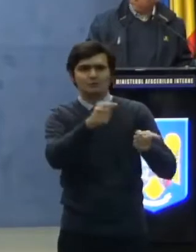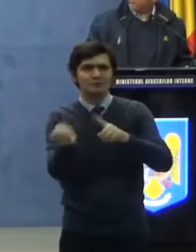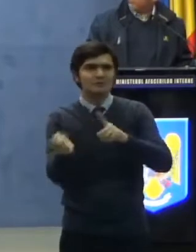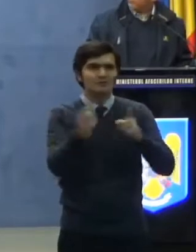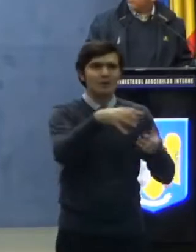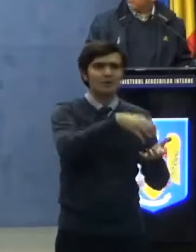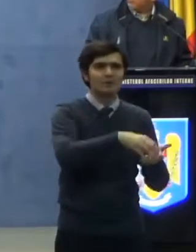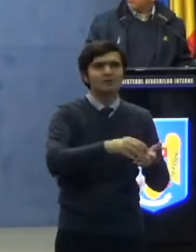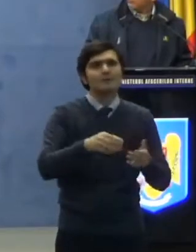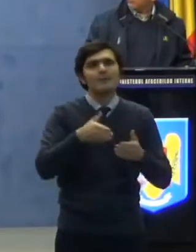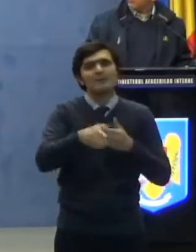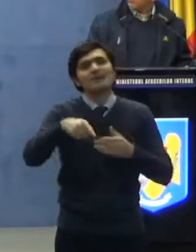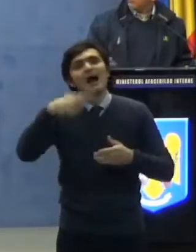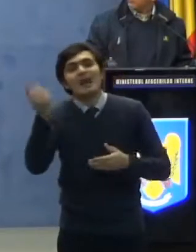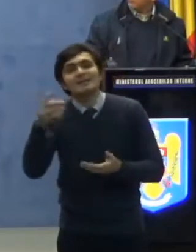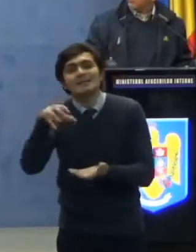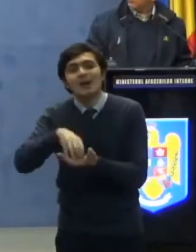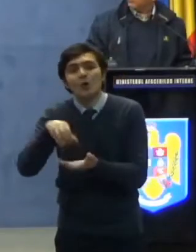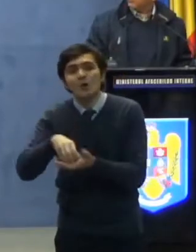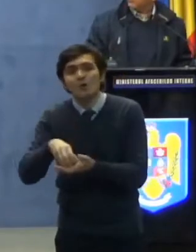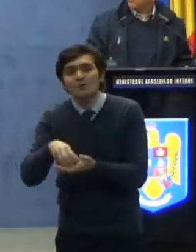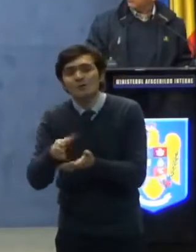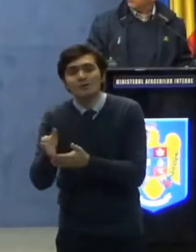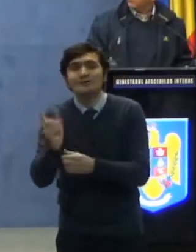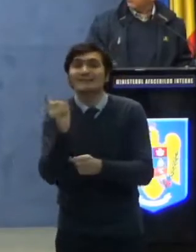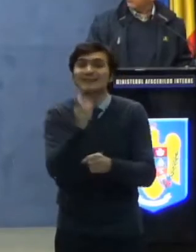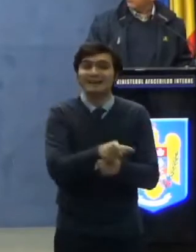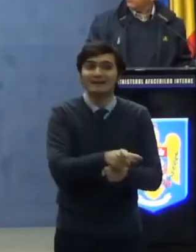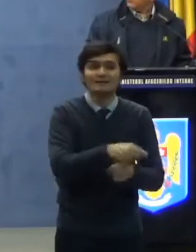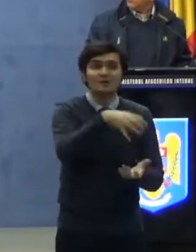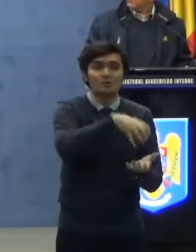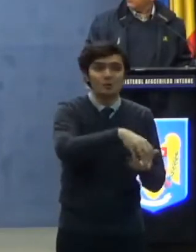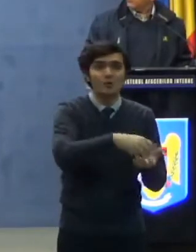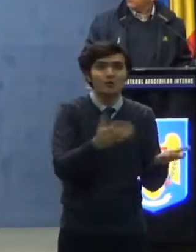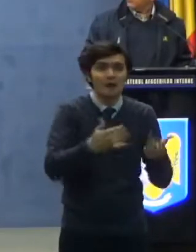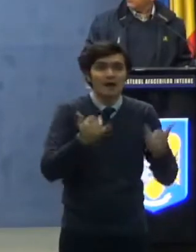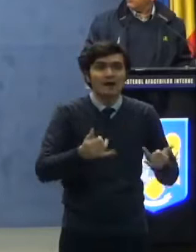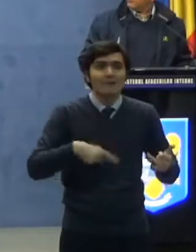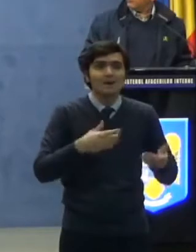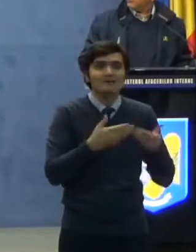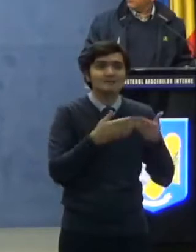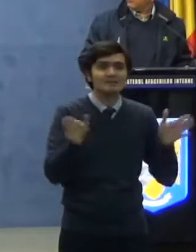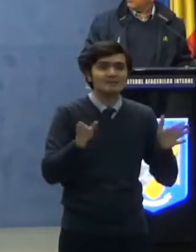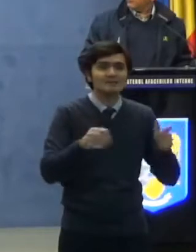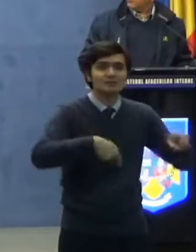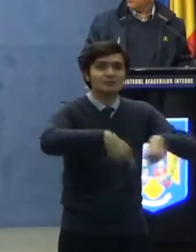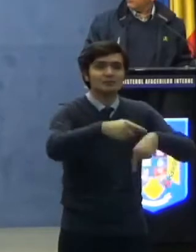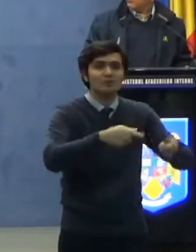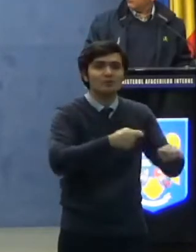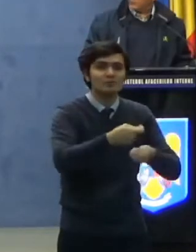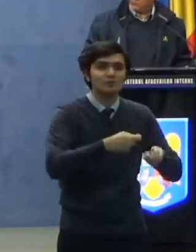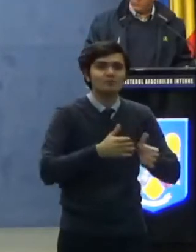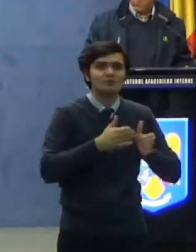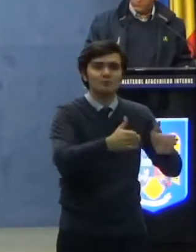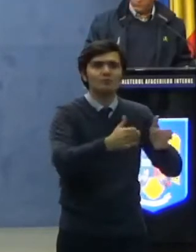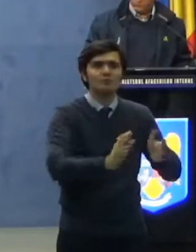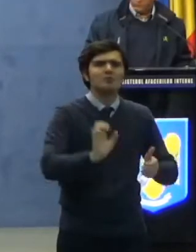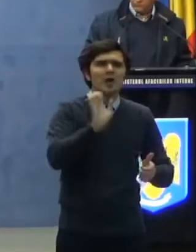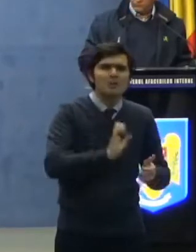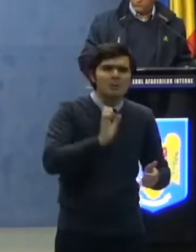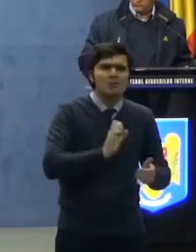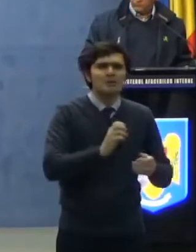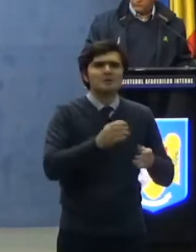alte zone și căi de acces decât cele deschise circulației publice de pe drumurile europene,